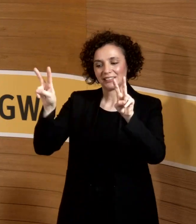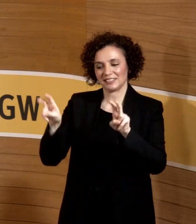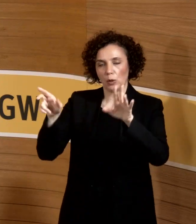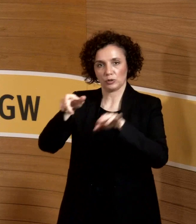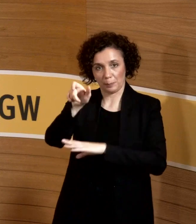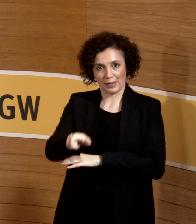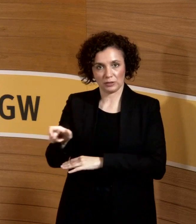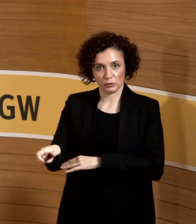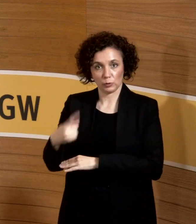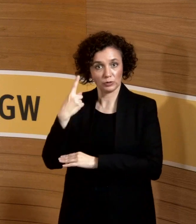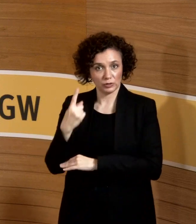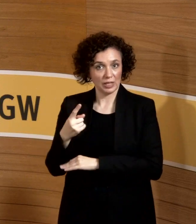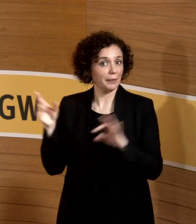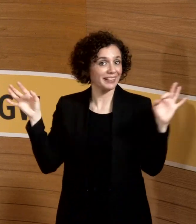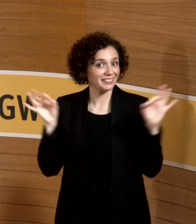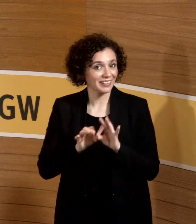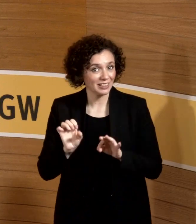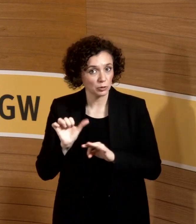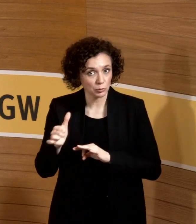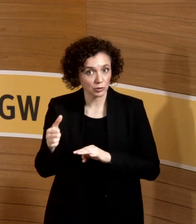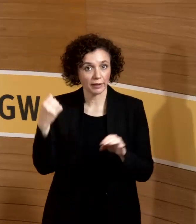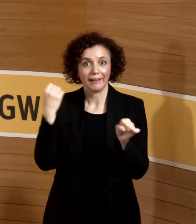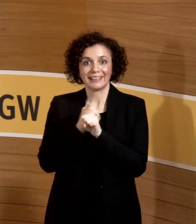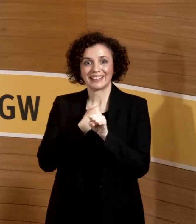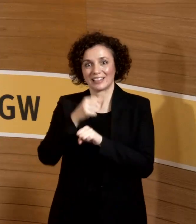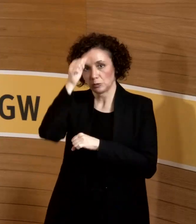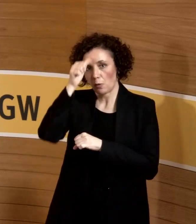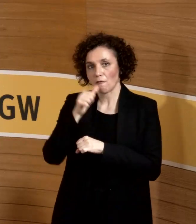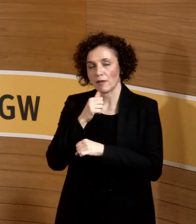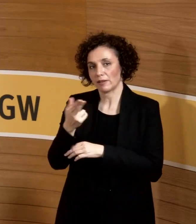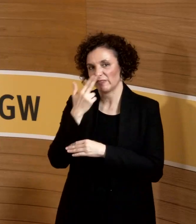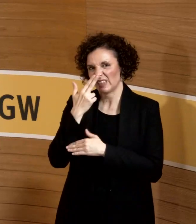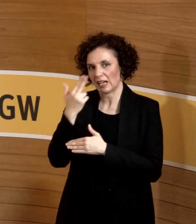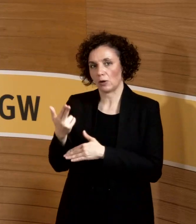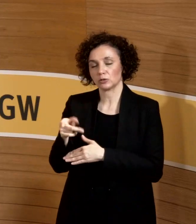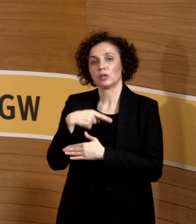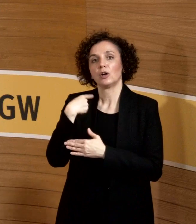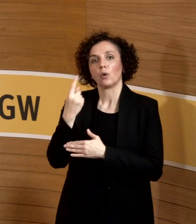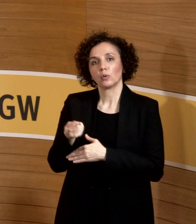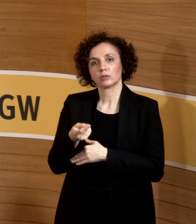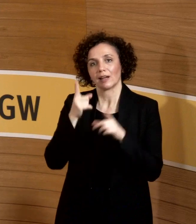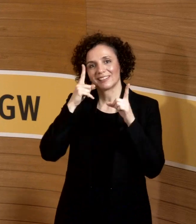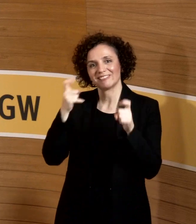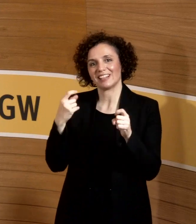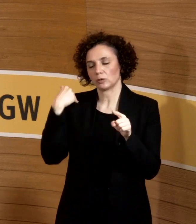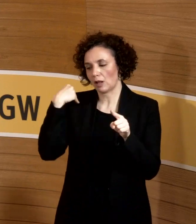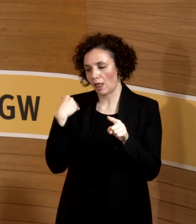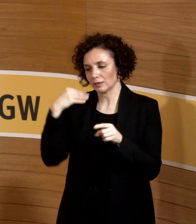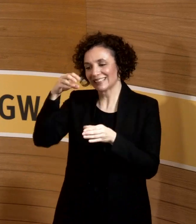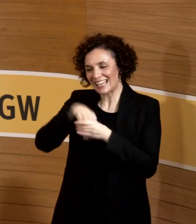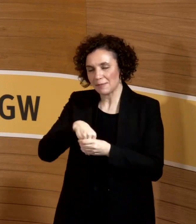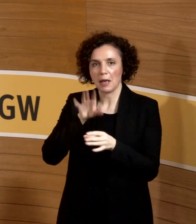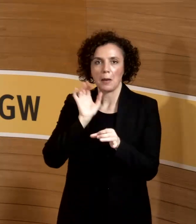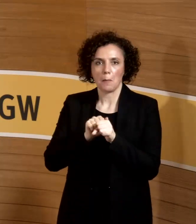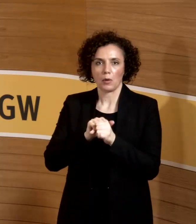mit Gewährdungsbeurteilung Tätigkeitsprofil gibt es dann halt je nach Viruslast Tätigkeiten, die dann nicht gehen. Also